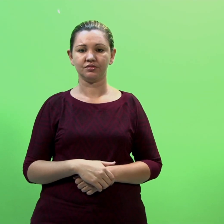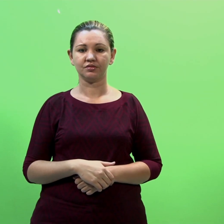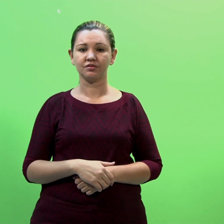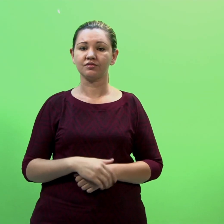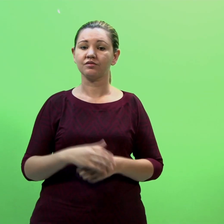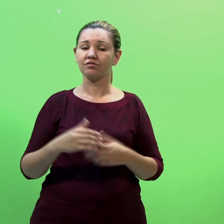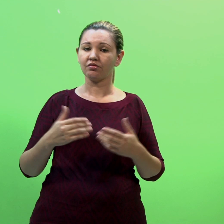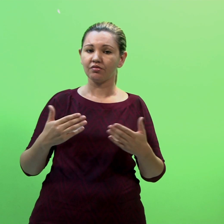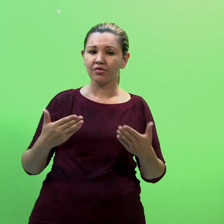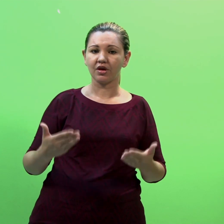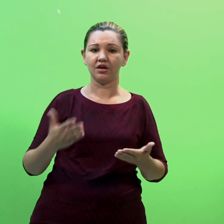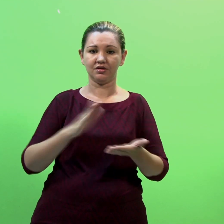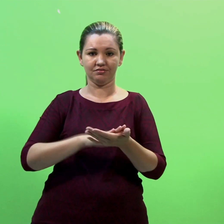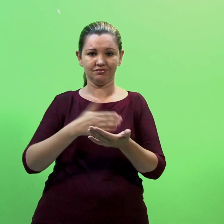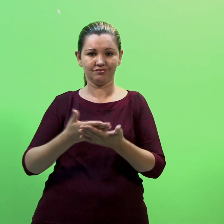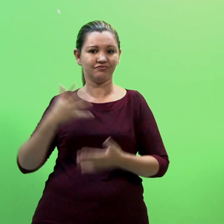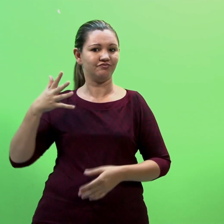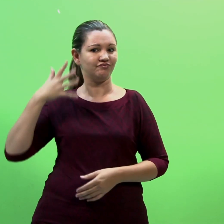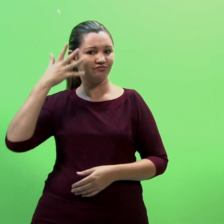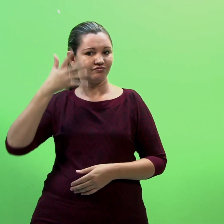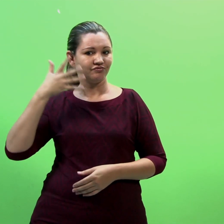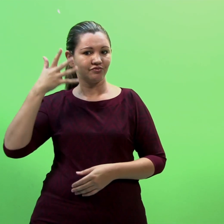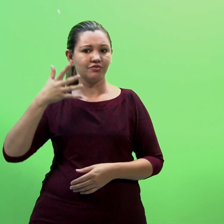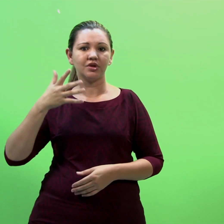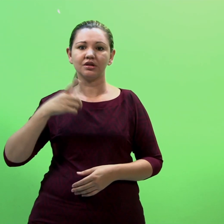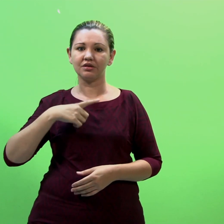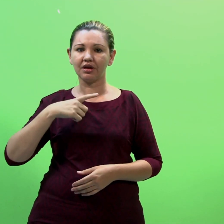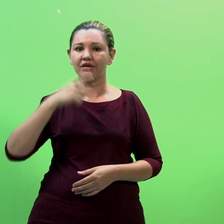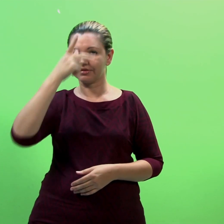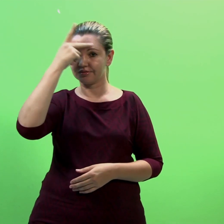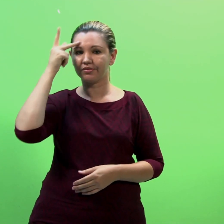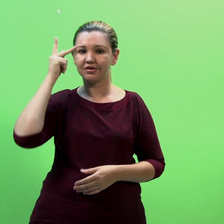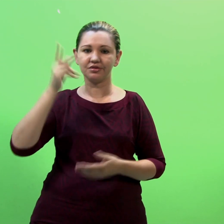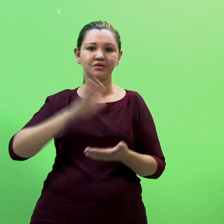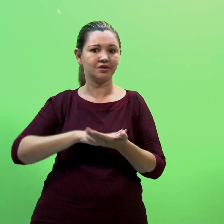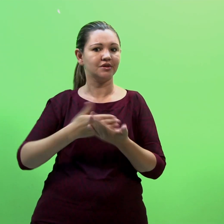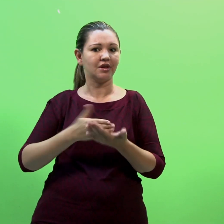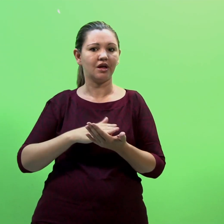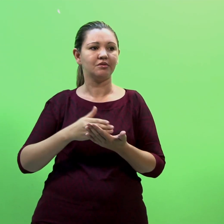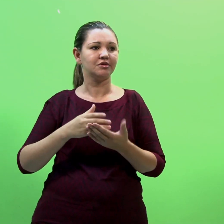O intérprete deve um tipo de assistência surdo e fazer atender 11.